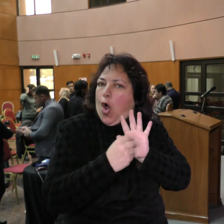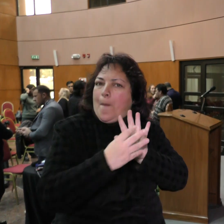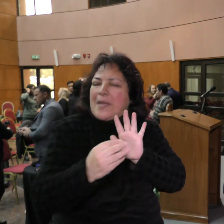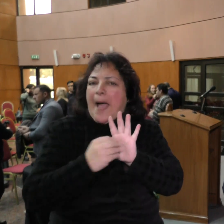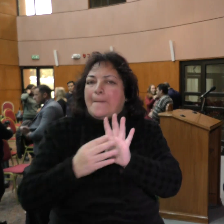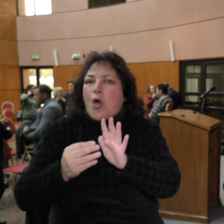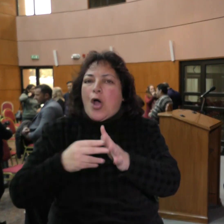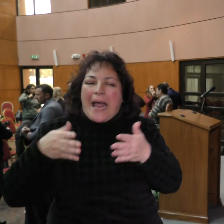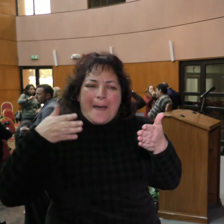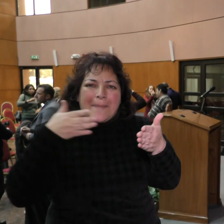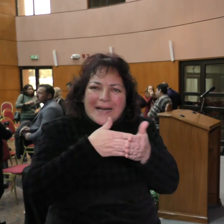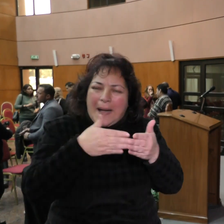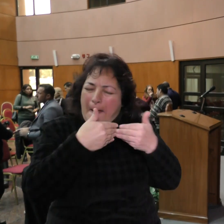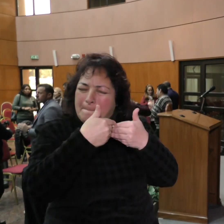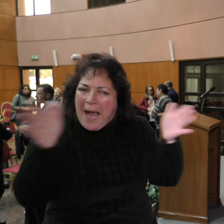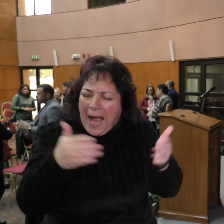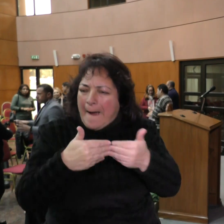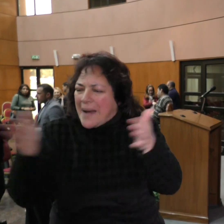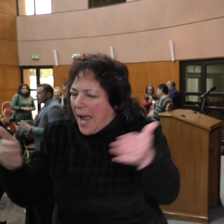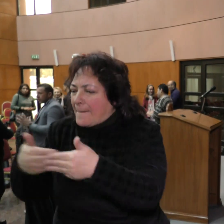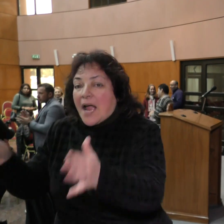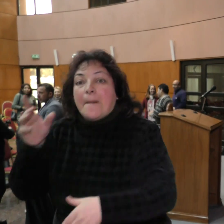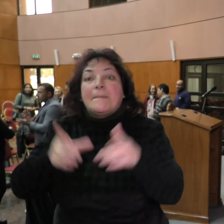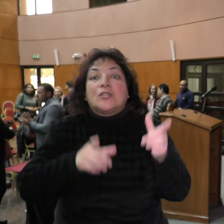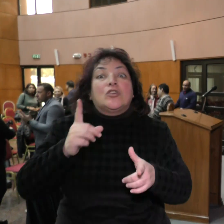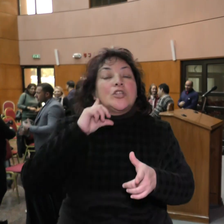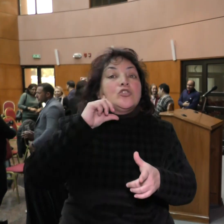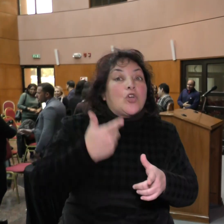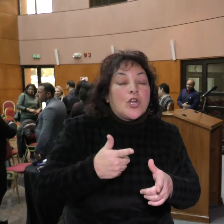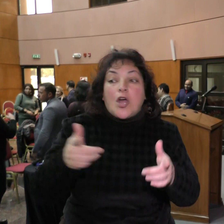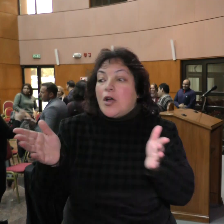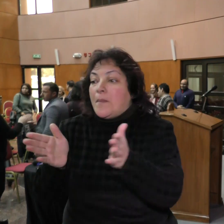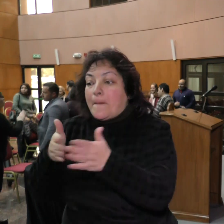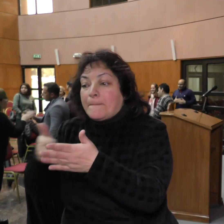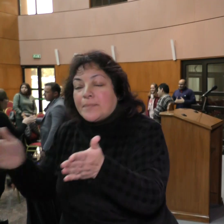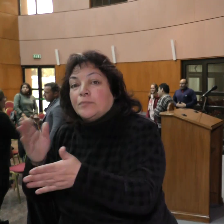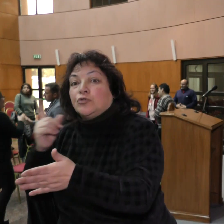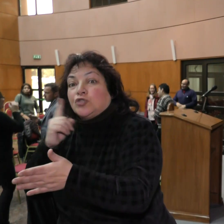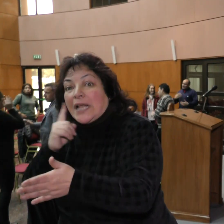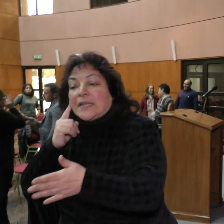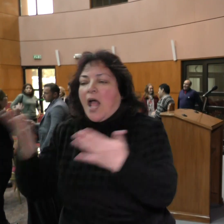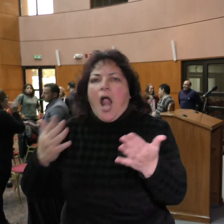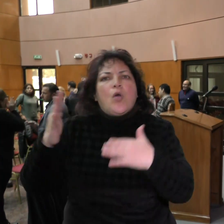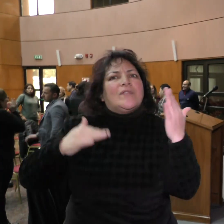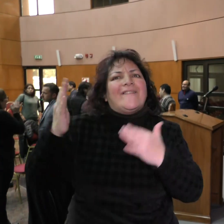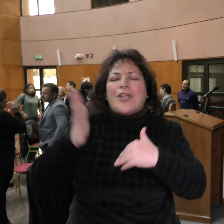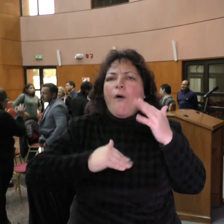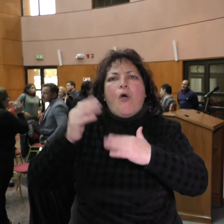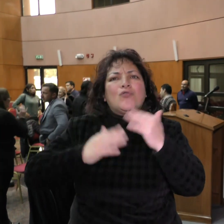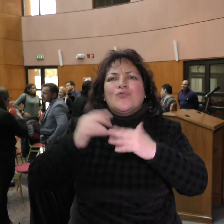entre las personas sordas y las personas no sordas. ¿Por qué? Porque muchas veces se construye un mundo en el que no hay futuro para las personas